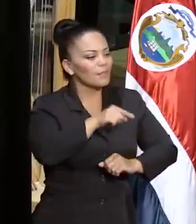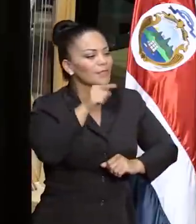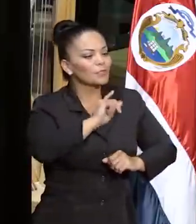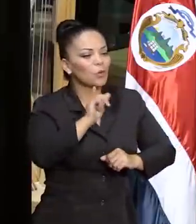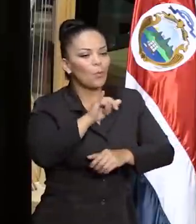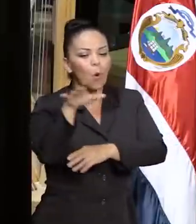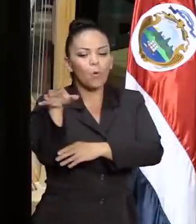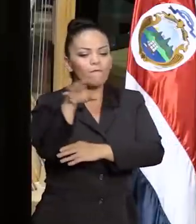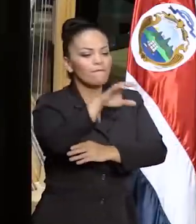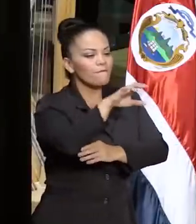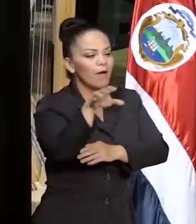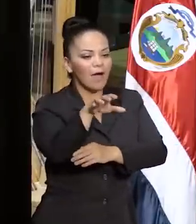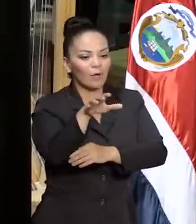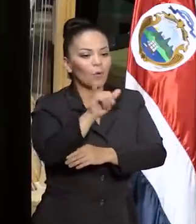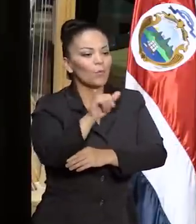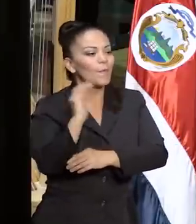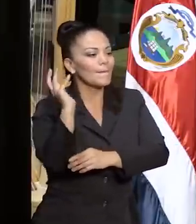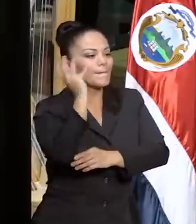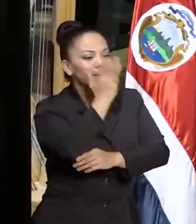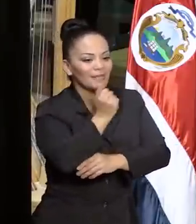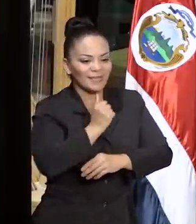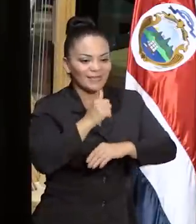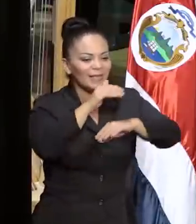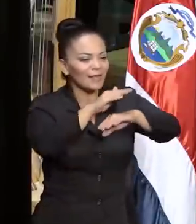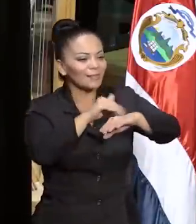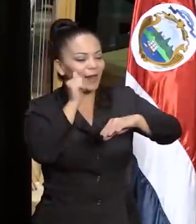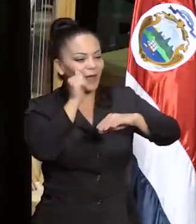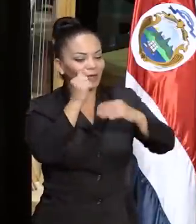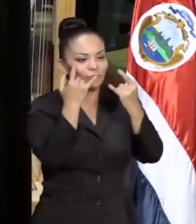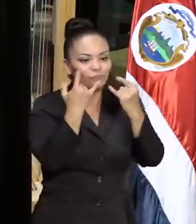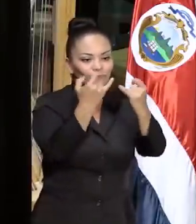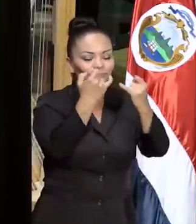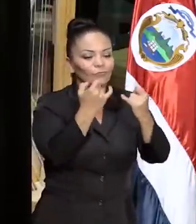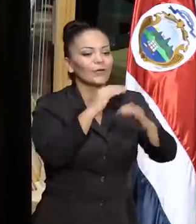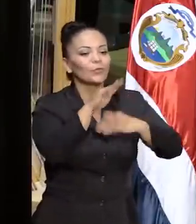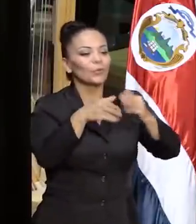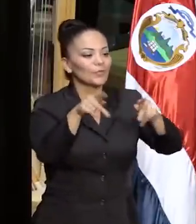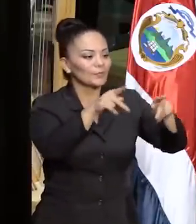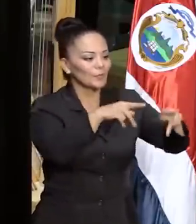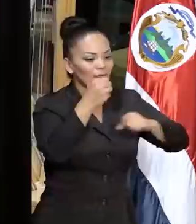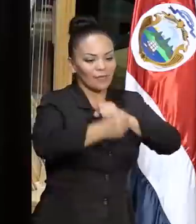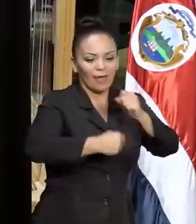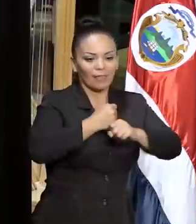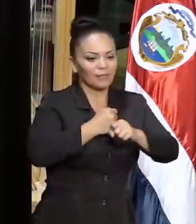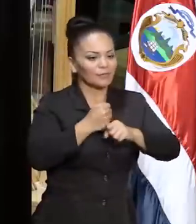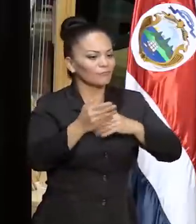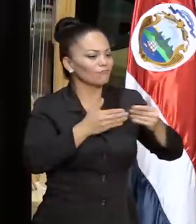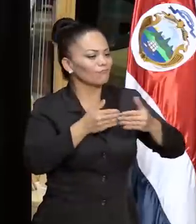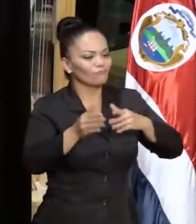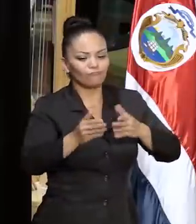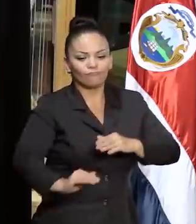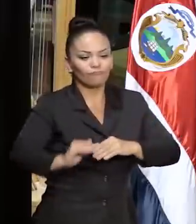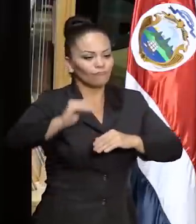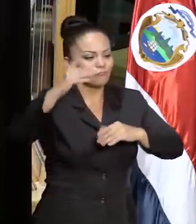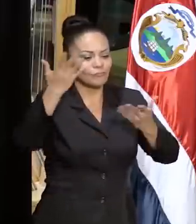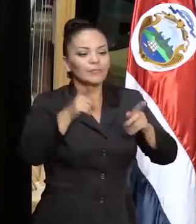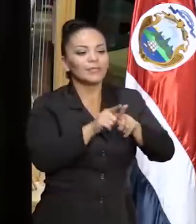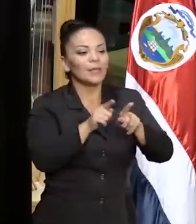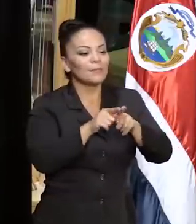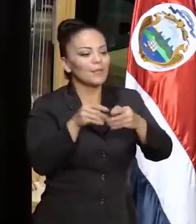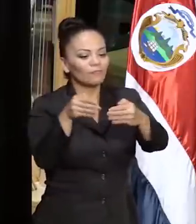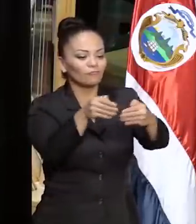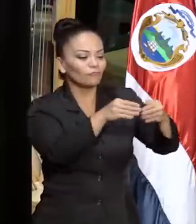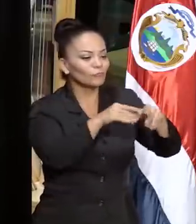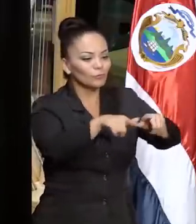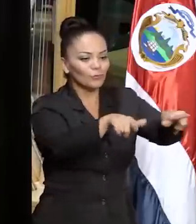faro de belleza que atrae y cautiva a personas de todas las edades y de todos los rincones, como si